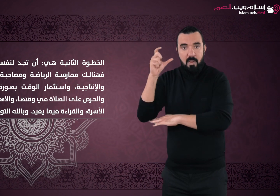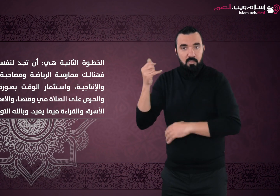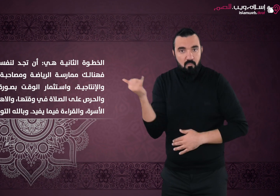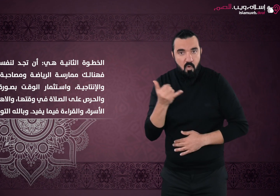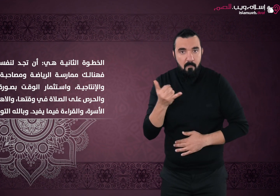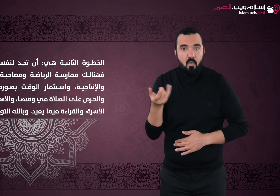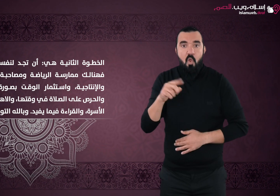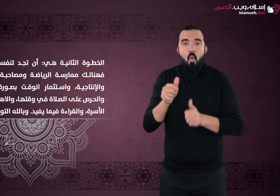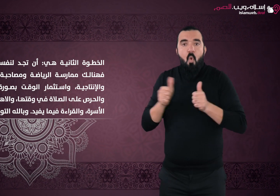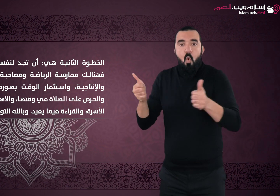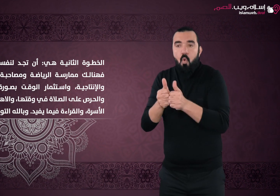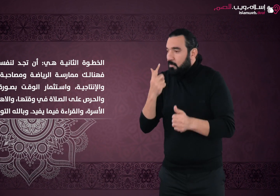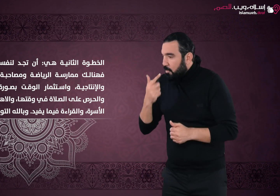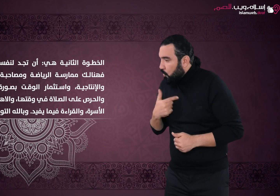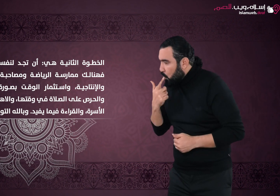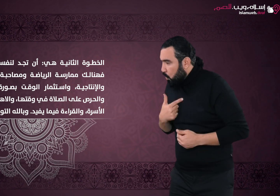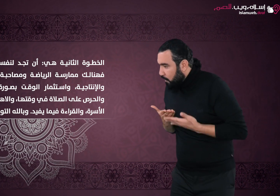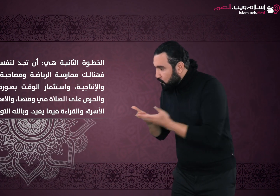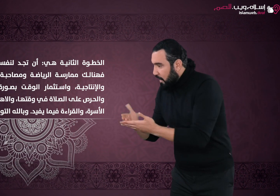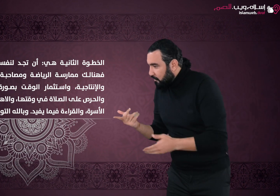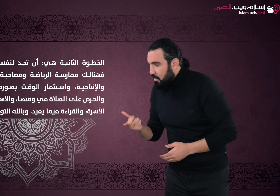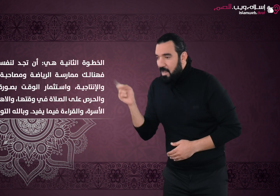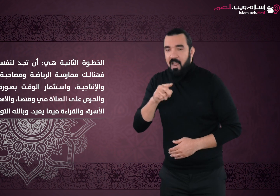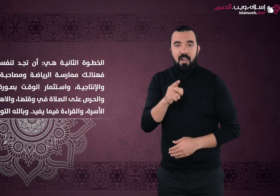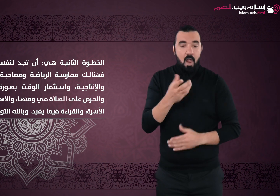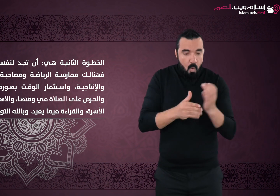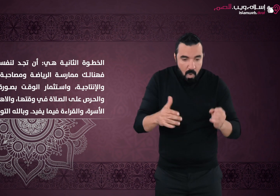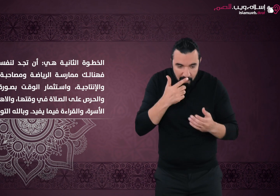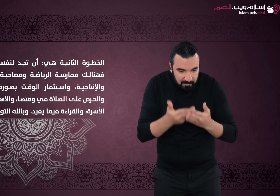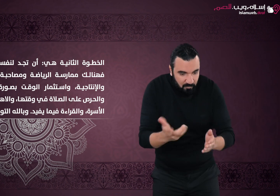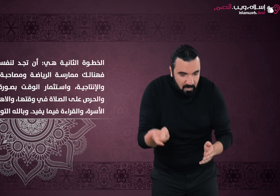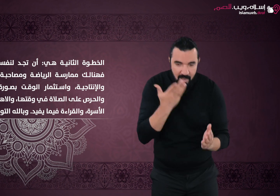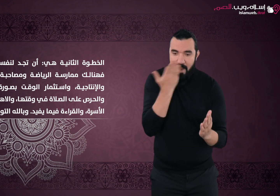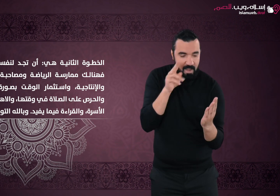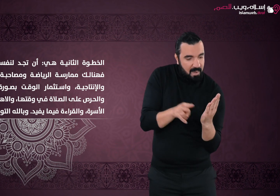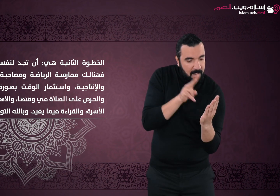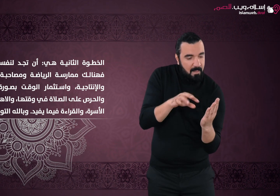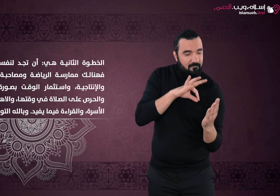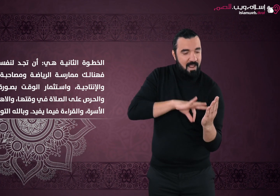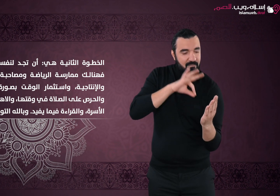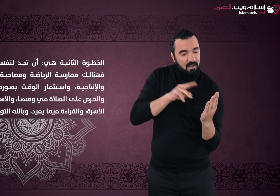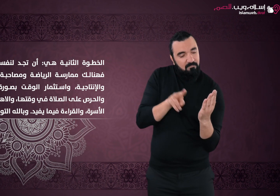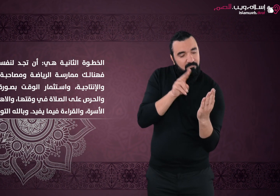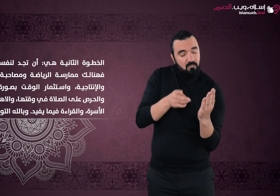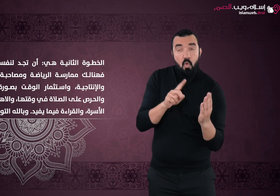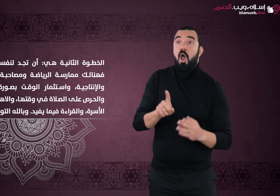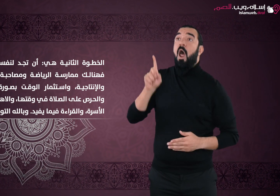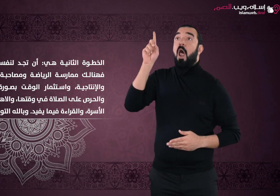الأسرة والقراءة فيما يفيد وبالله التوفيق